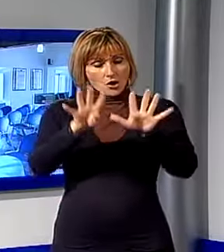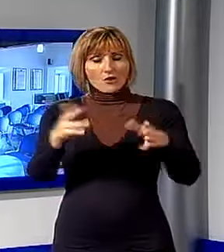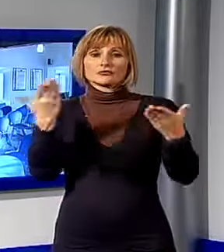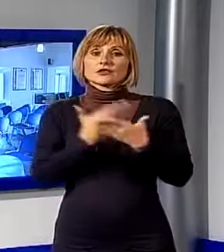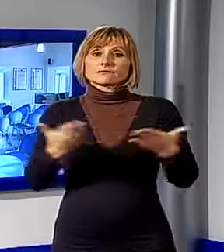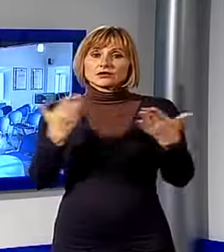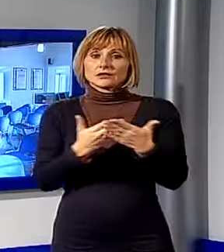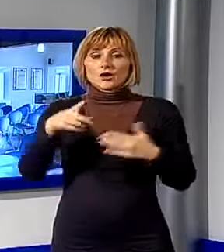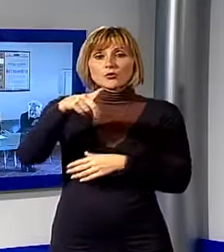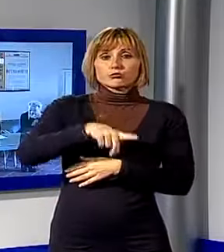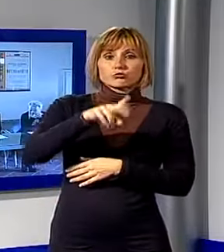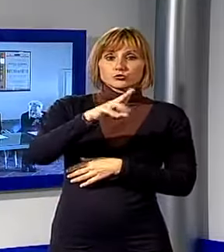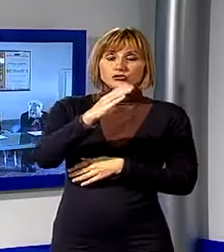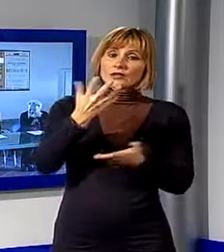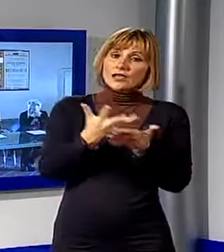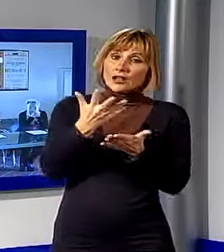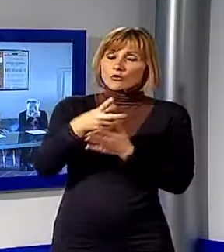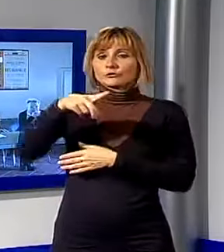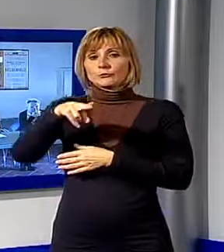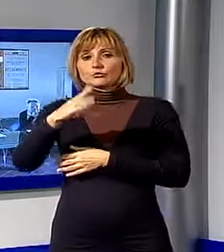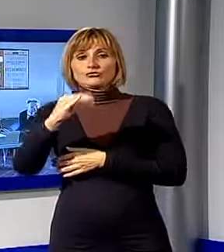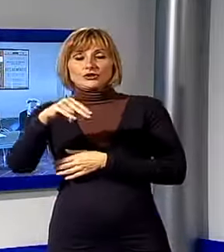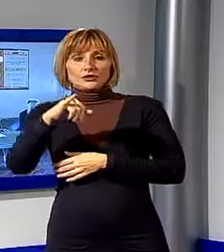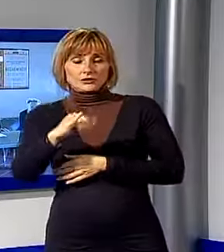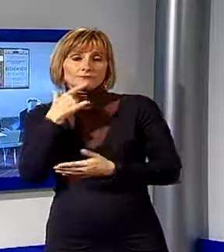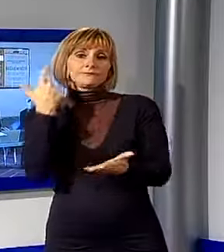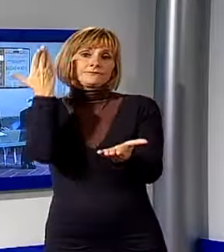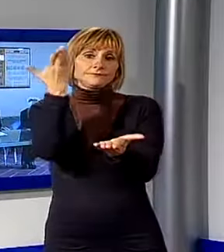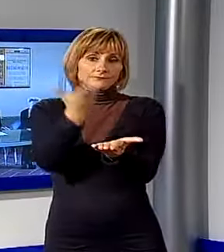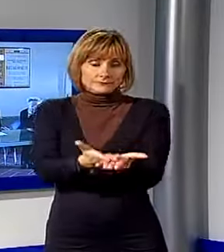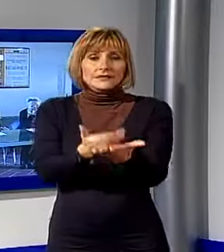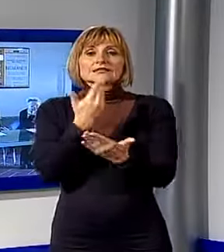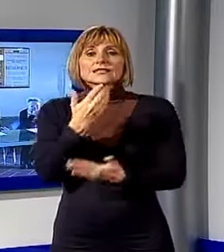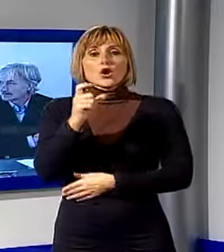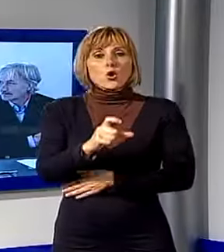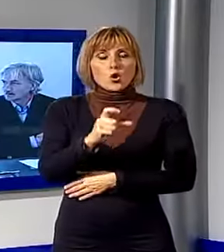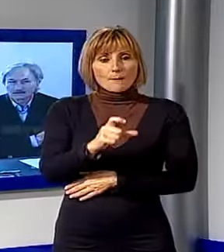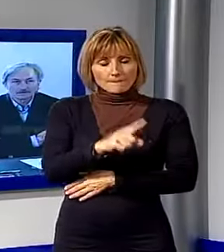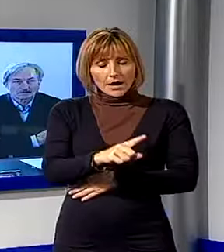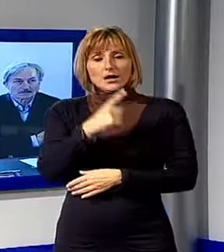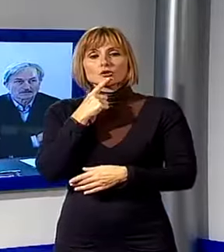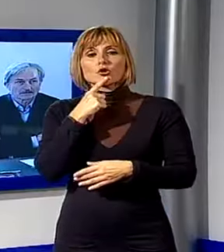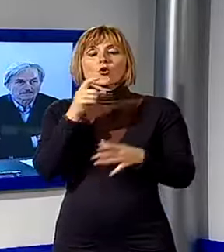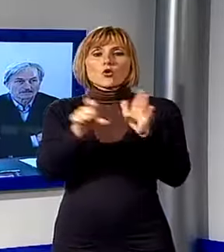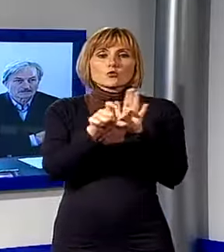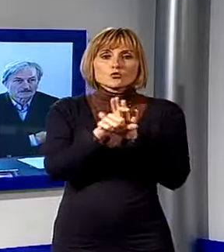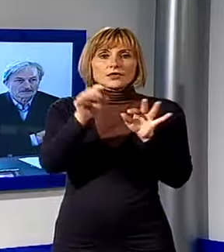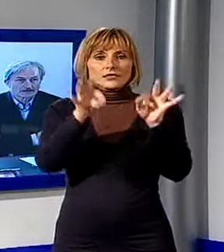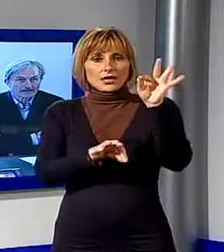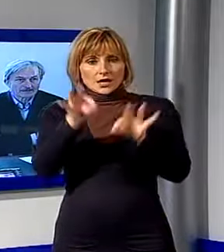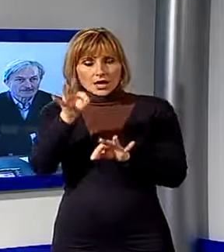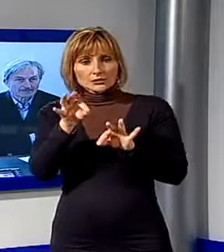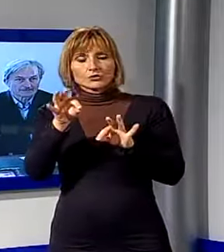Puccini racconta Puccini che è stato presentato alla casermetta San Colombano da Comune, Teatro, Fondazione e Centro Studi